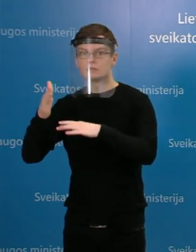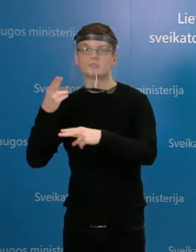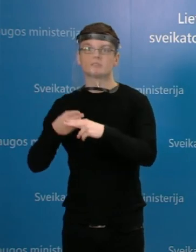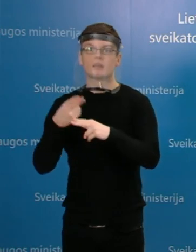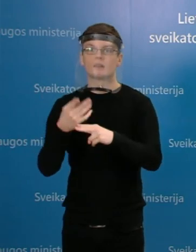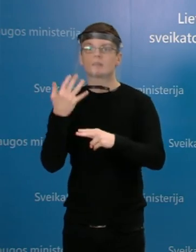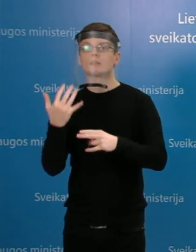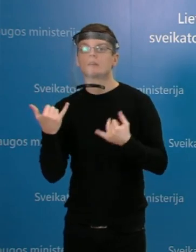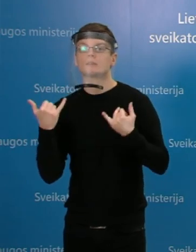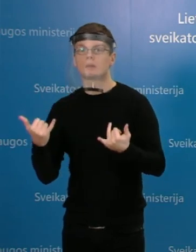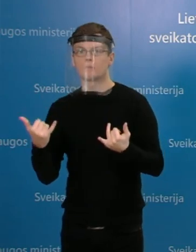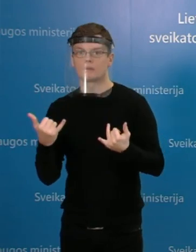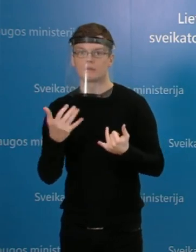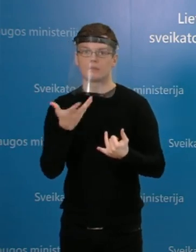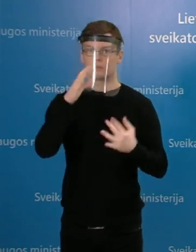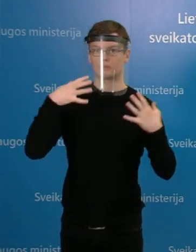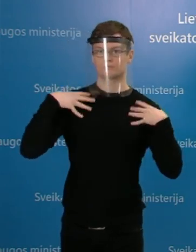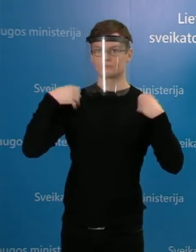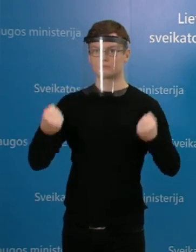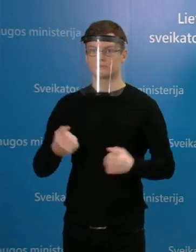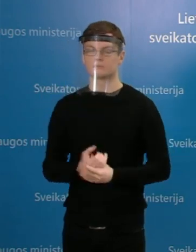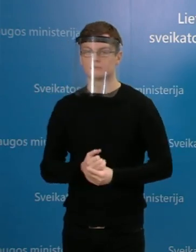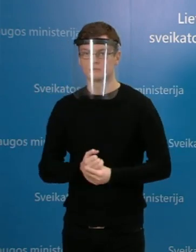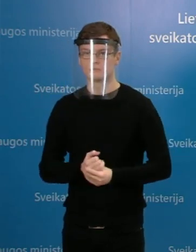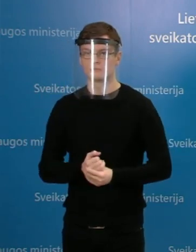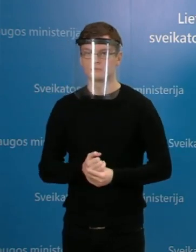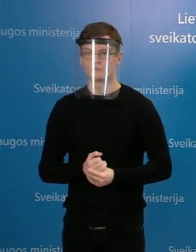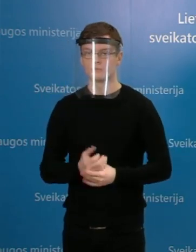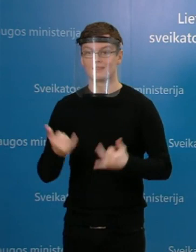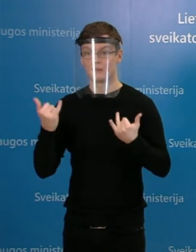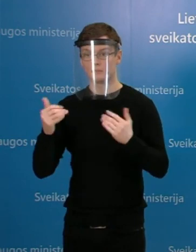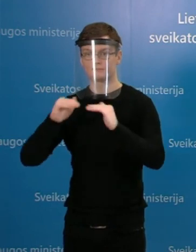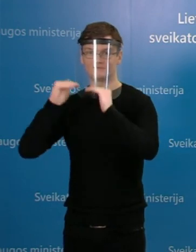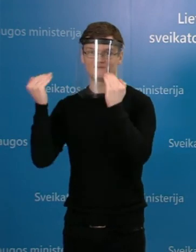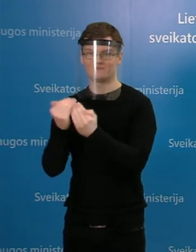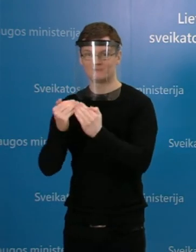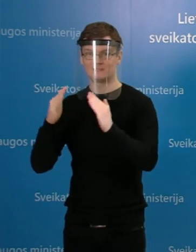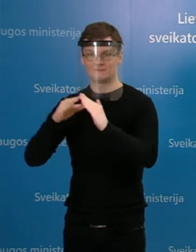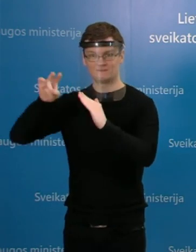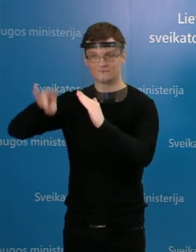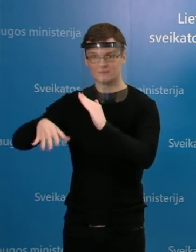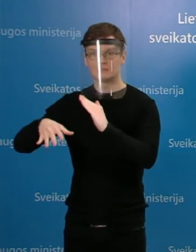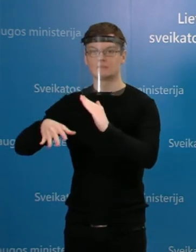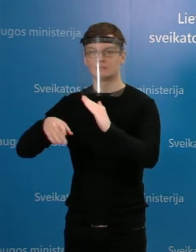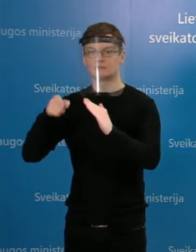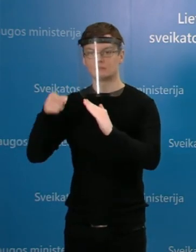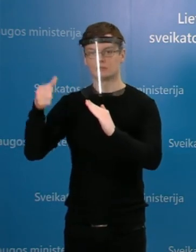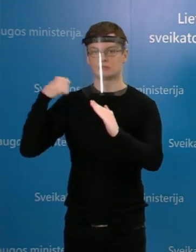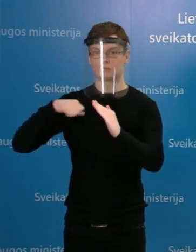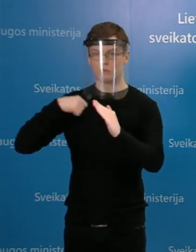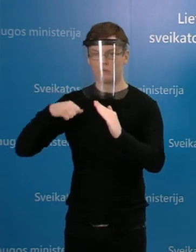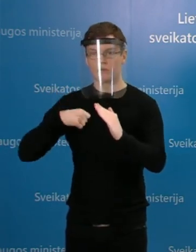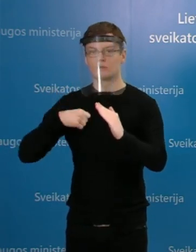asmenų skaičių. Izoliacijoje dabar šiuo metu yra 374 asmenys. Tame tarpas